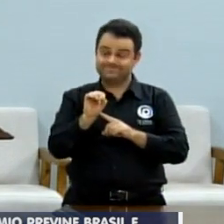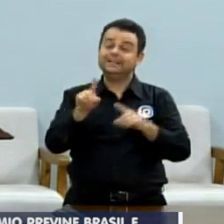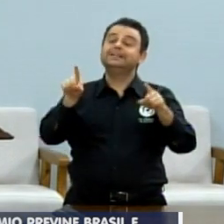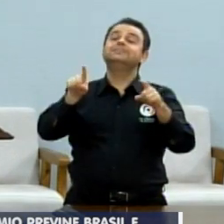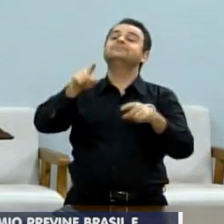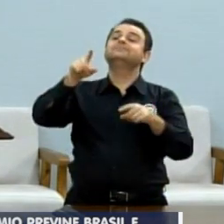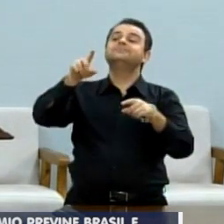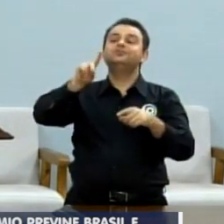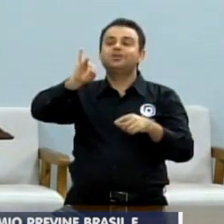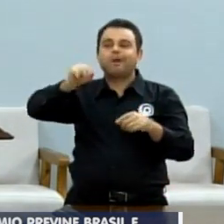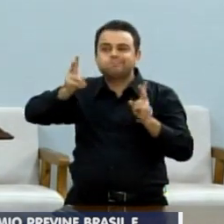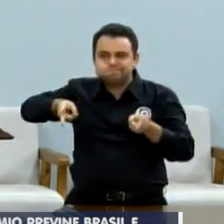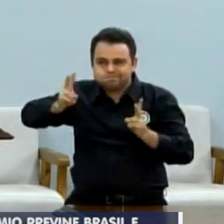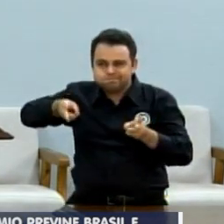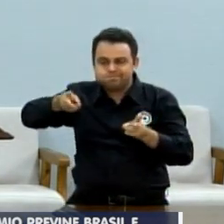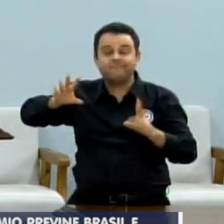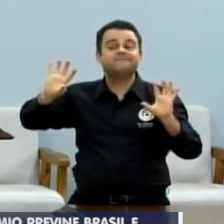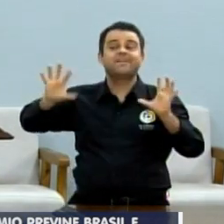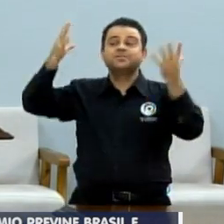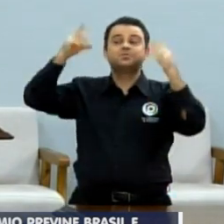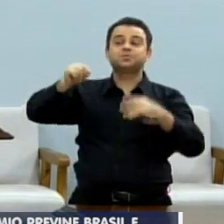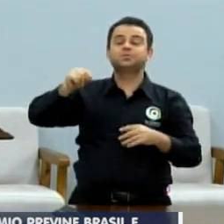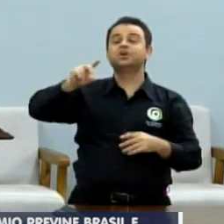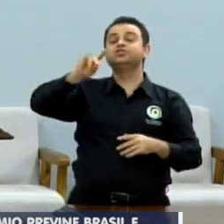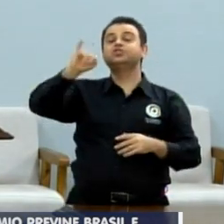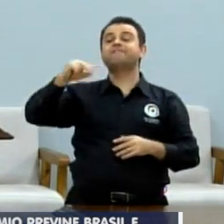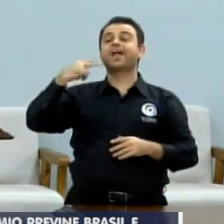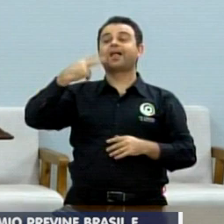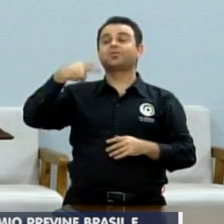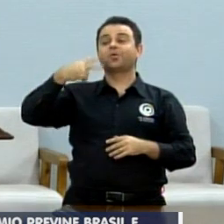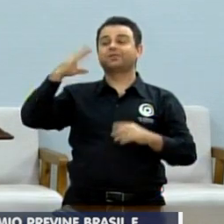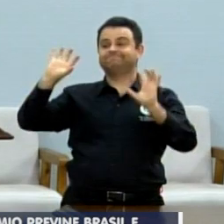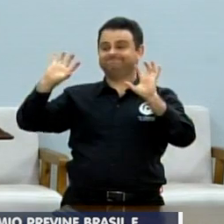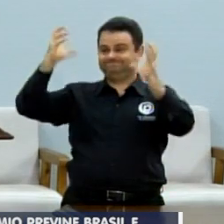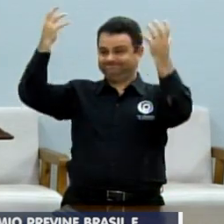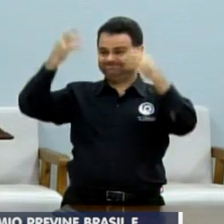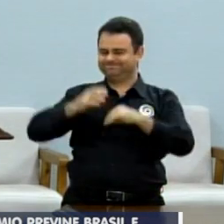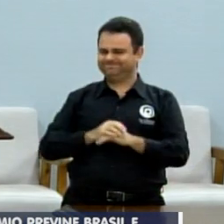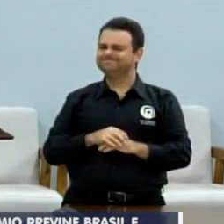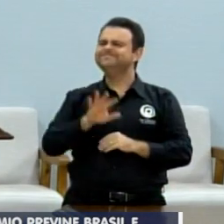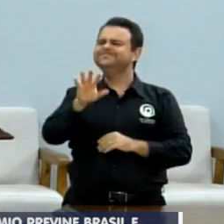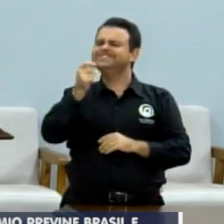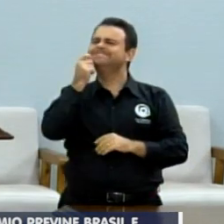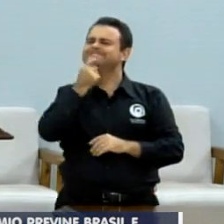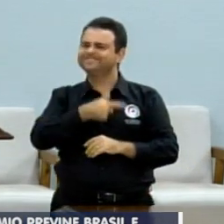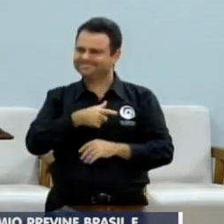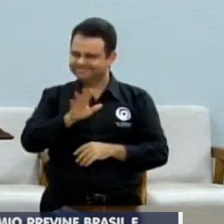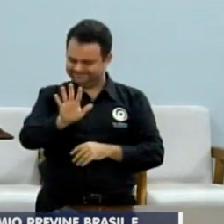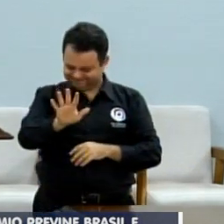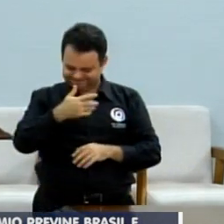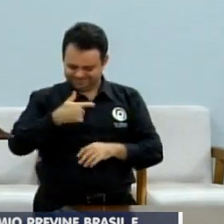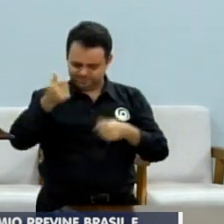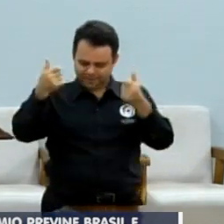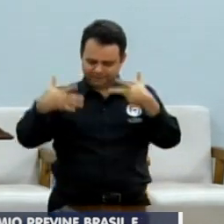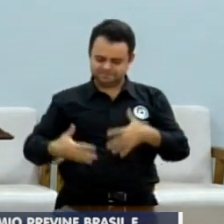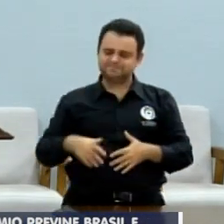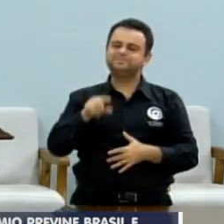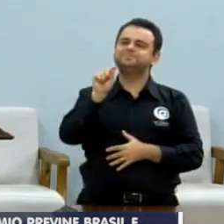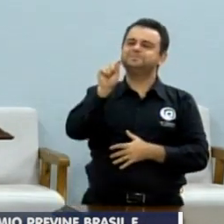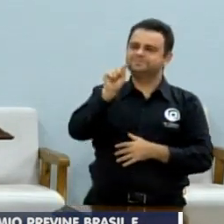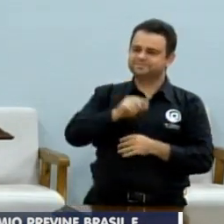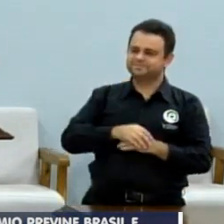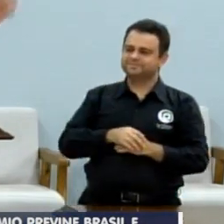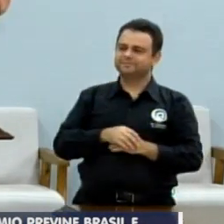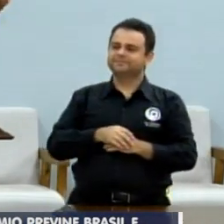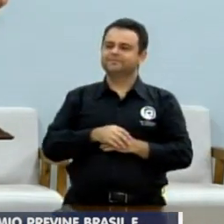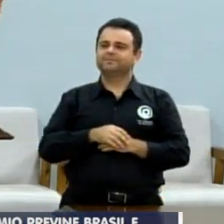Eu acho engraçado, Renato Pupo, eu acho engraçado... Está bonitinho, Gordinho. O Anderson